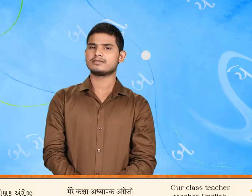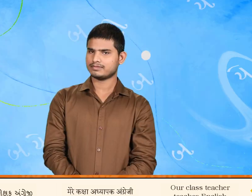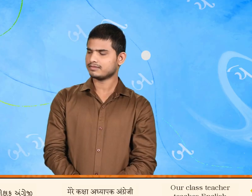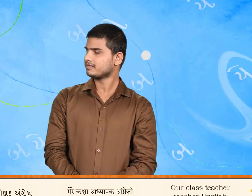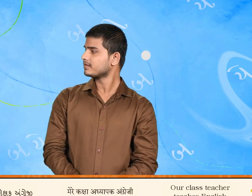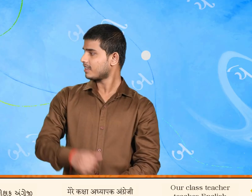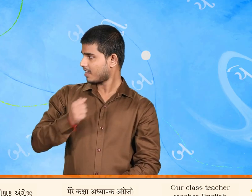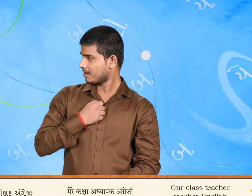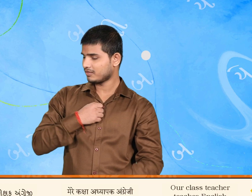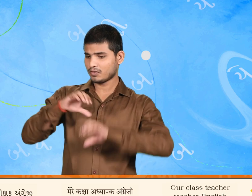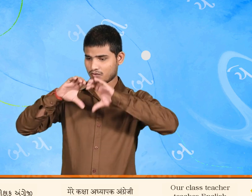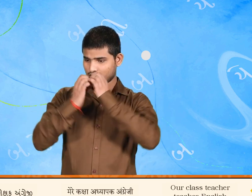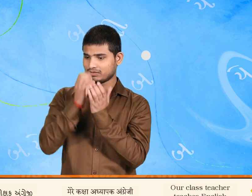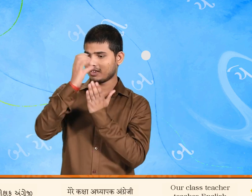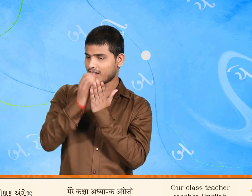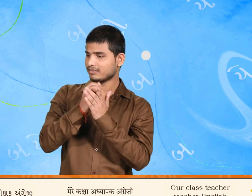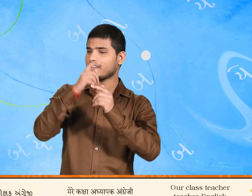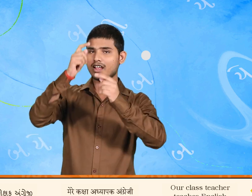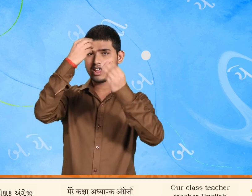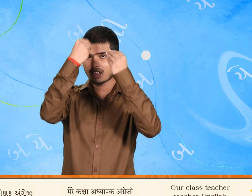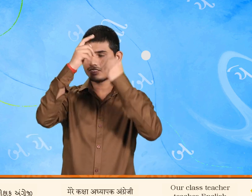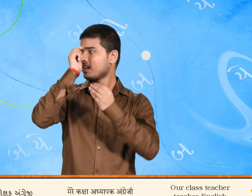અમારા વર્ક શીક્ષક અંગ્રી જી ભાશા બણાવે છે